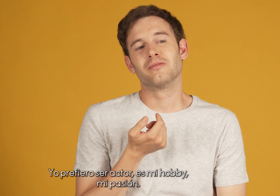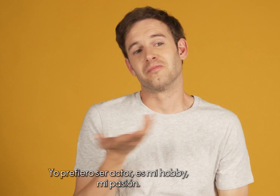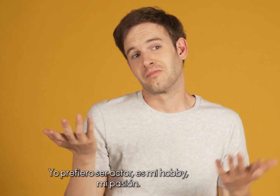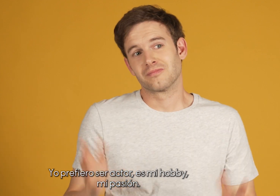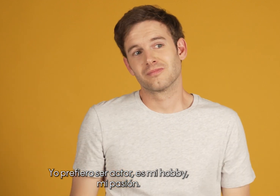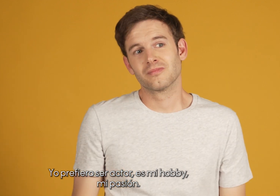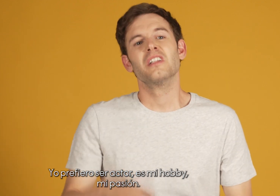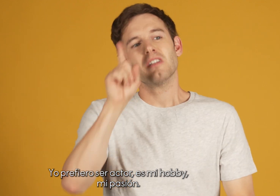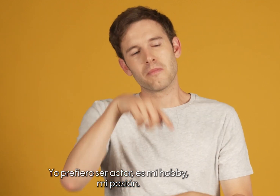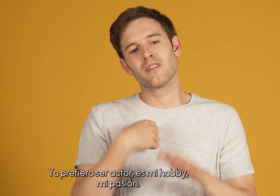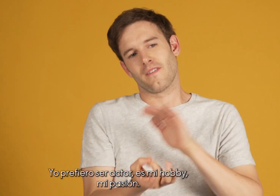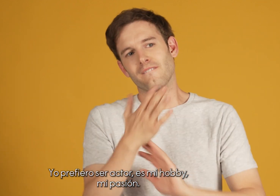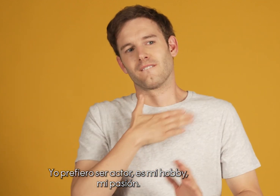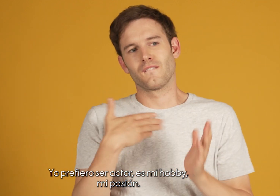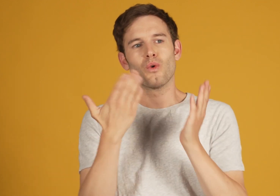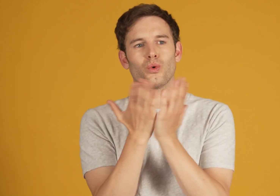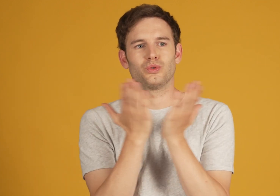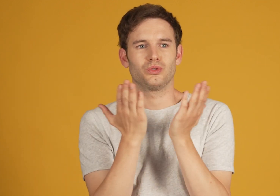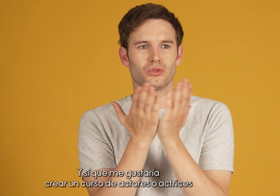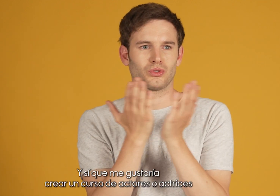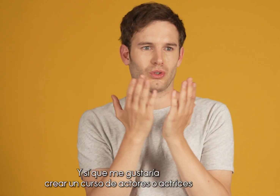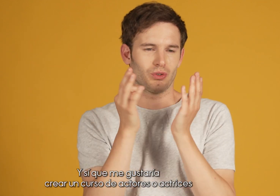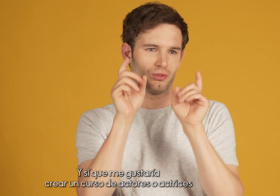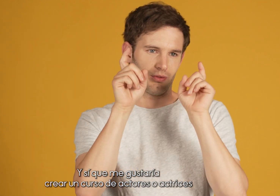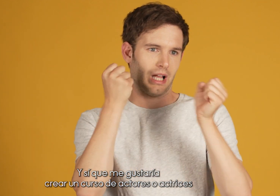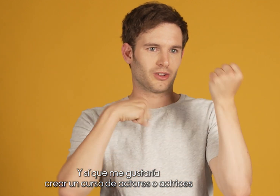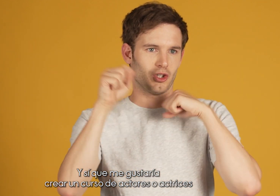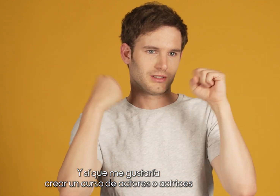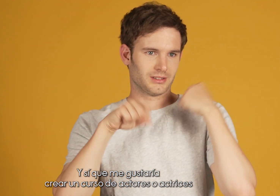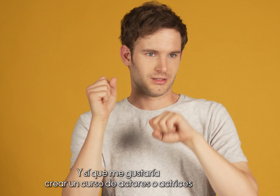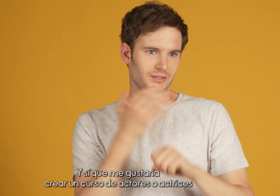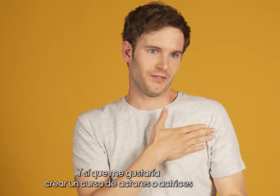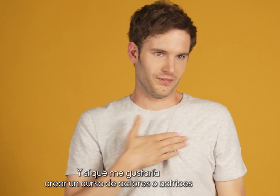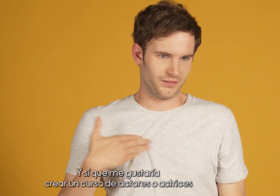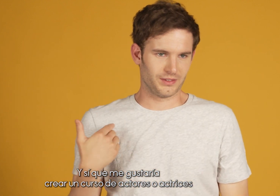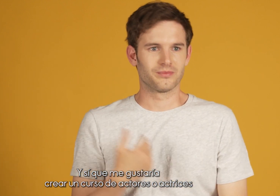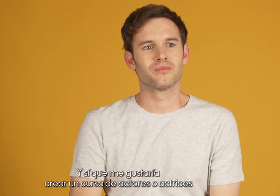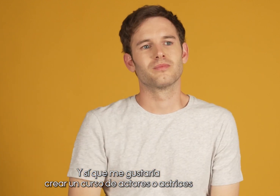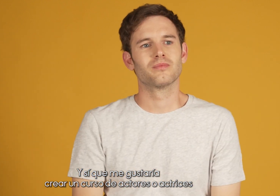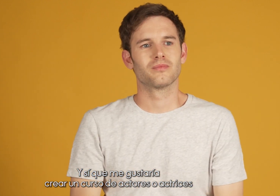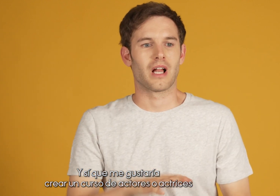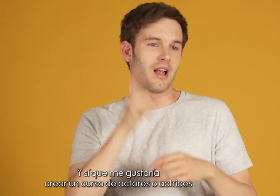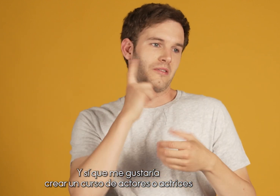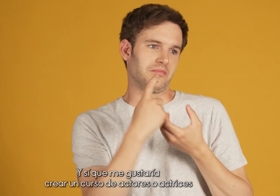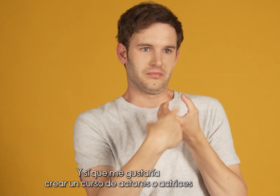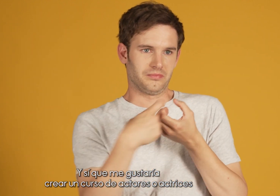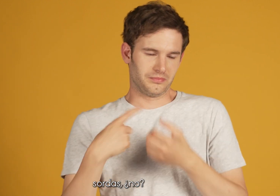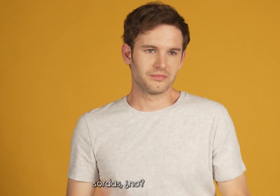mi hobby, mi pasión. Y sí que me gustaría crear un curso de actores o actrices sordas.